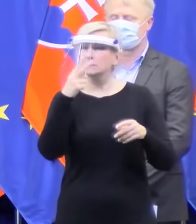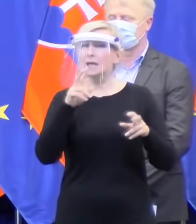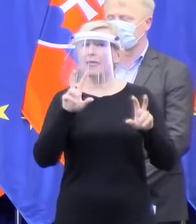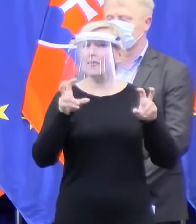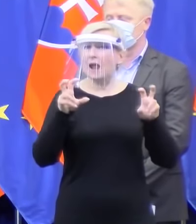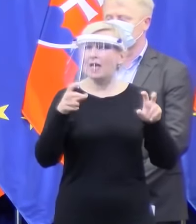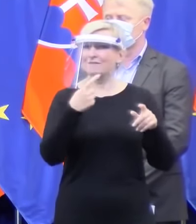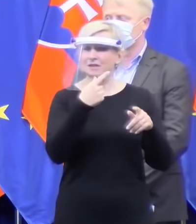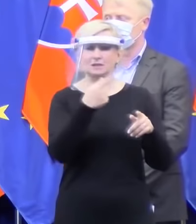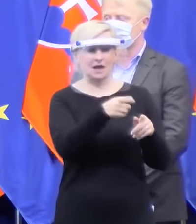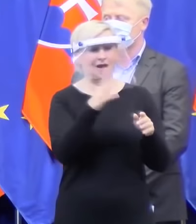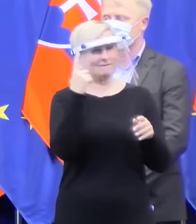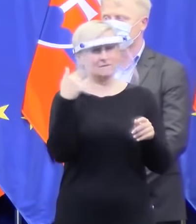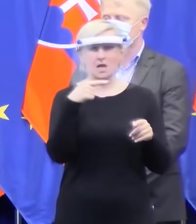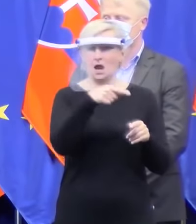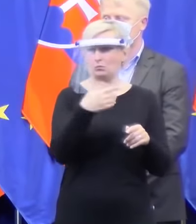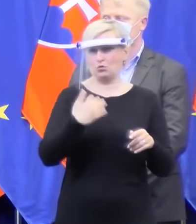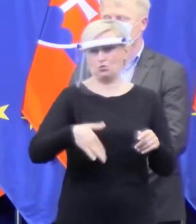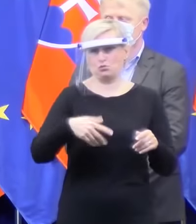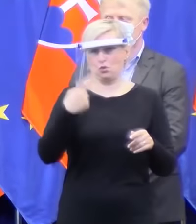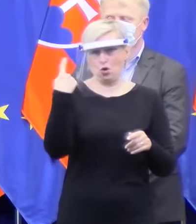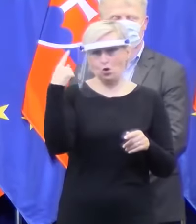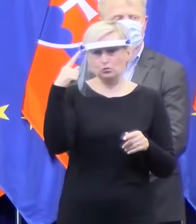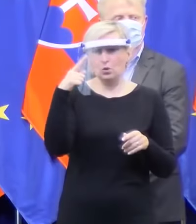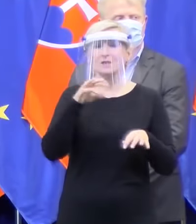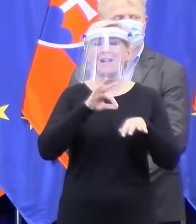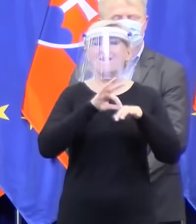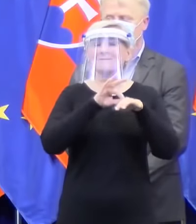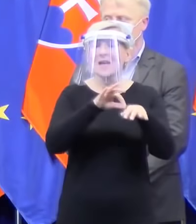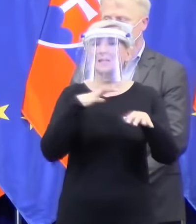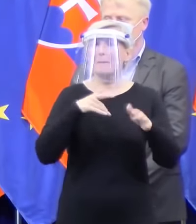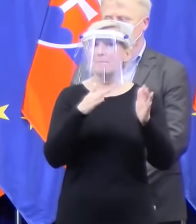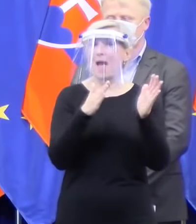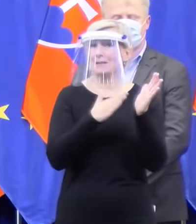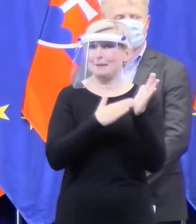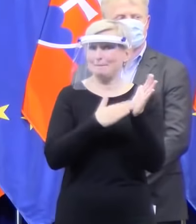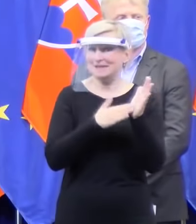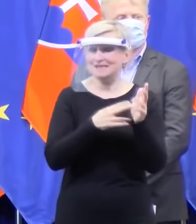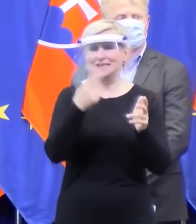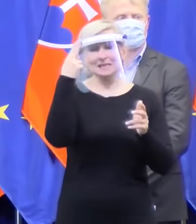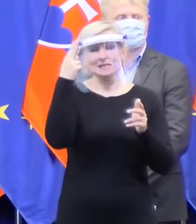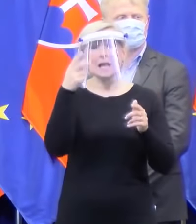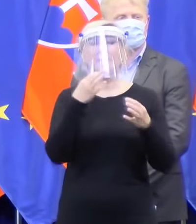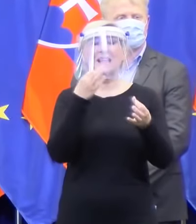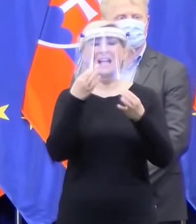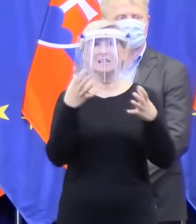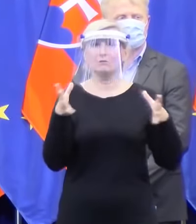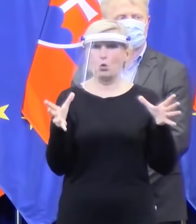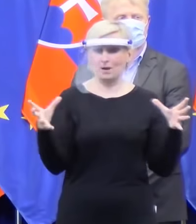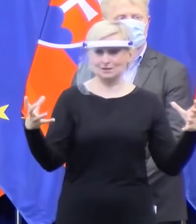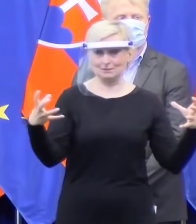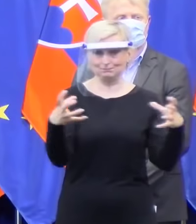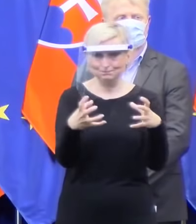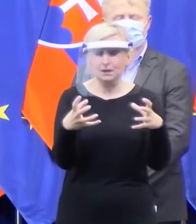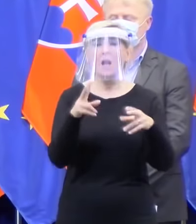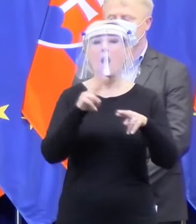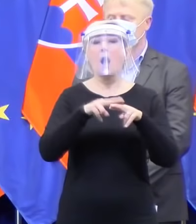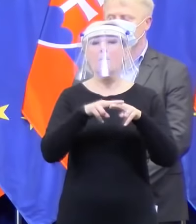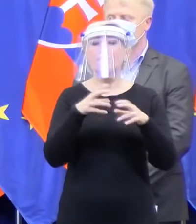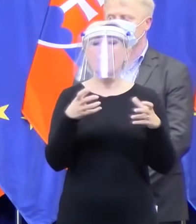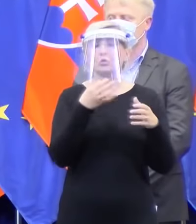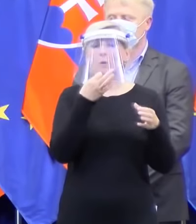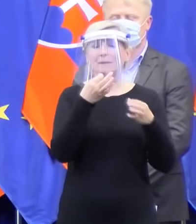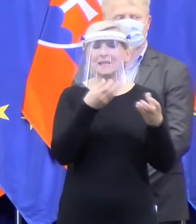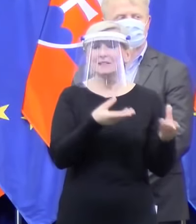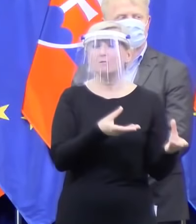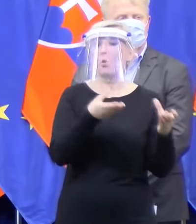zauberajú. A vedie to tento človek, zhromaždí informácie a znova tie informácie sa dostanú do toho jadra, tam, kde majú